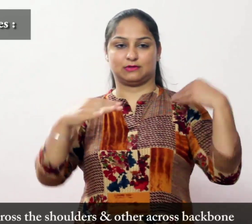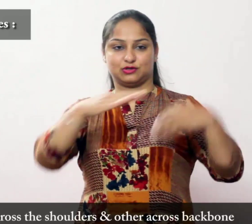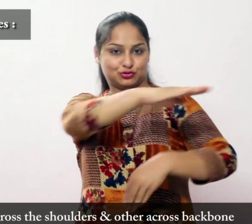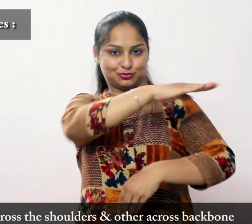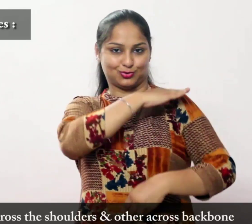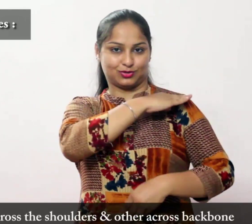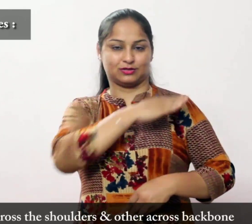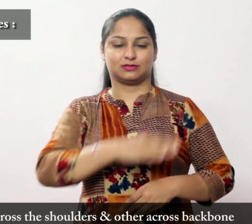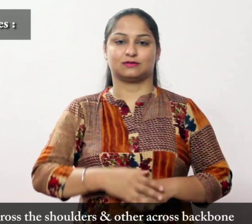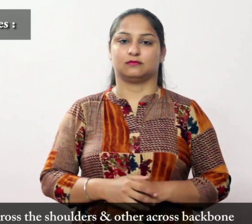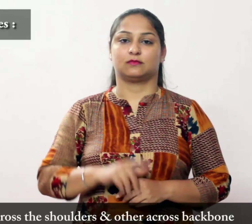रीड की हड़ी के पार